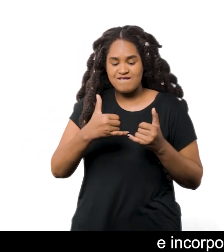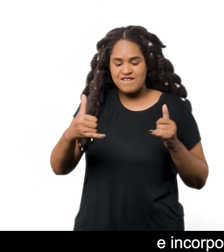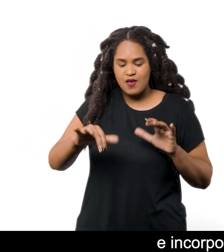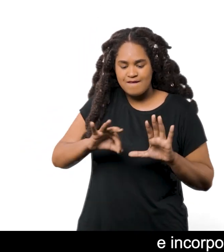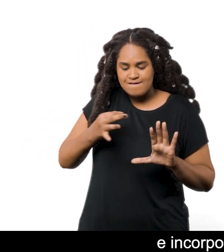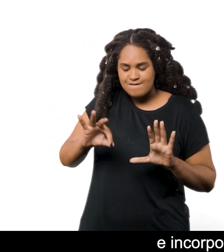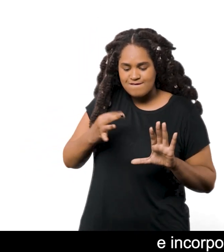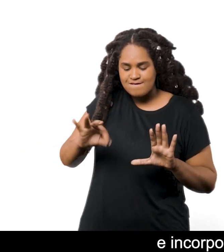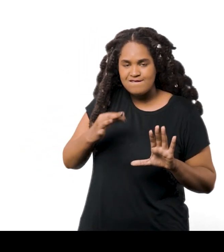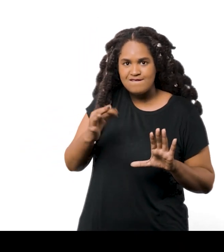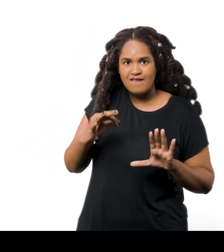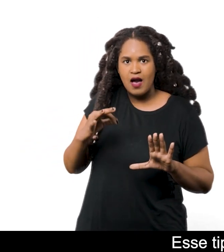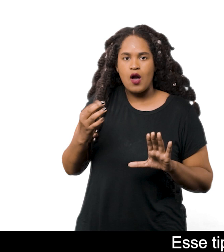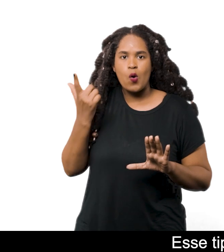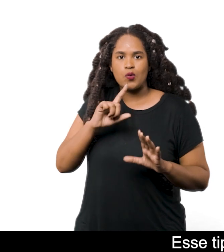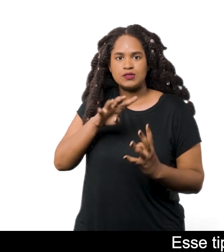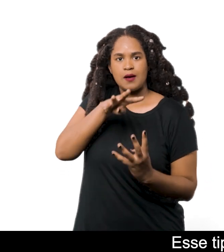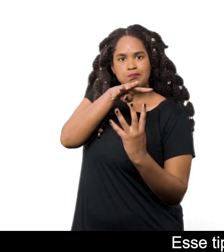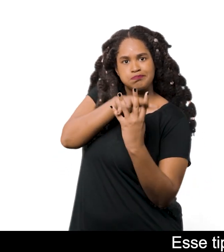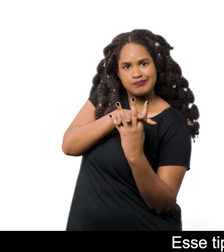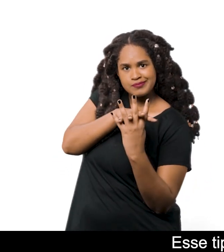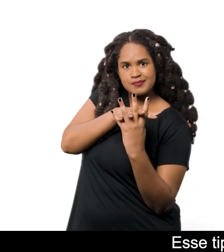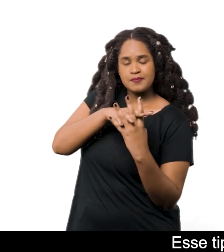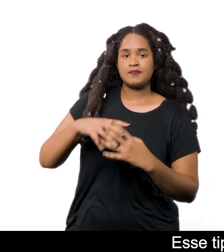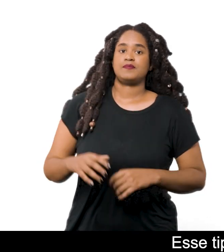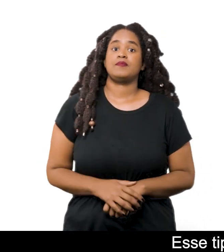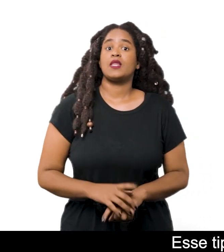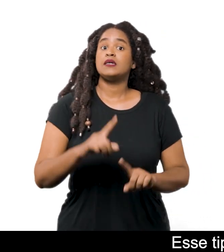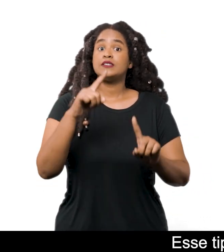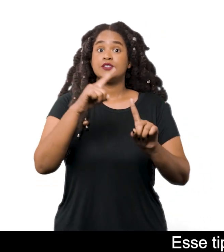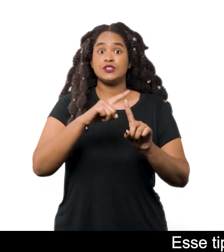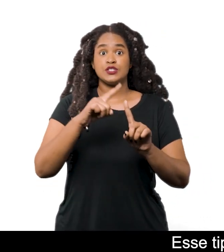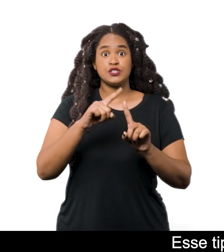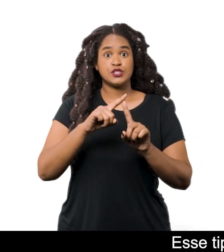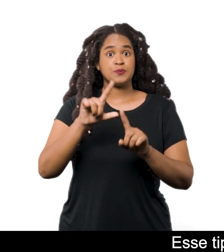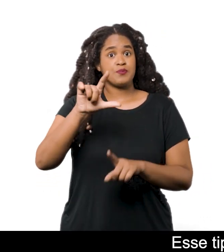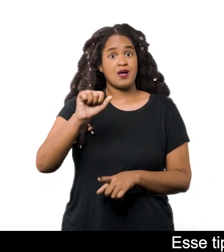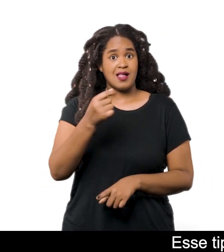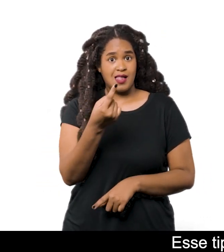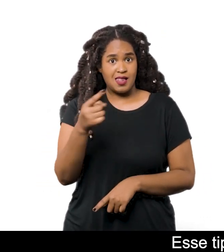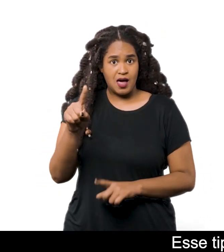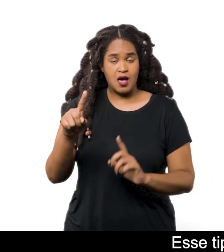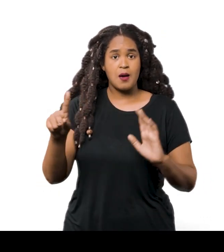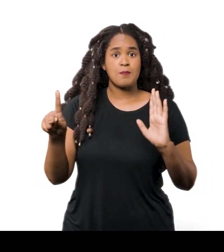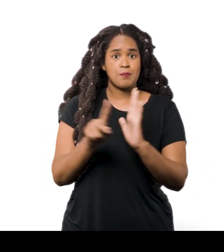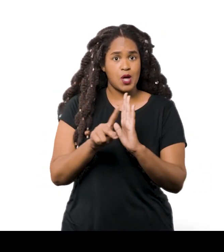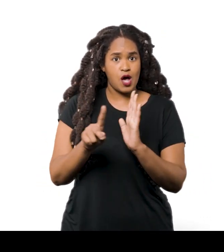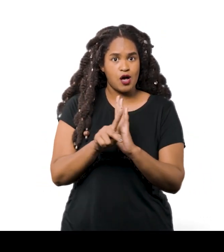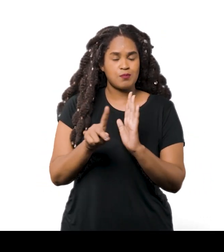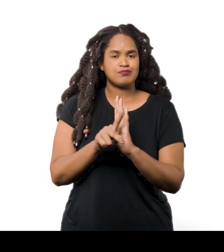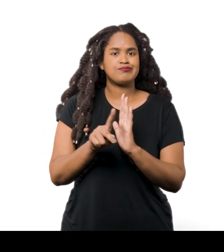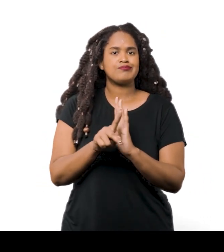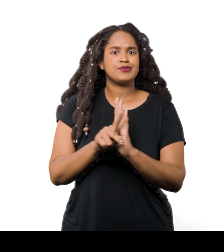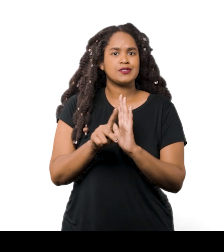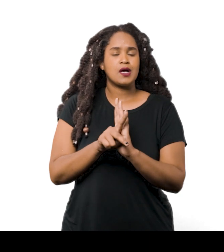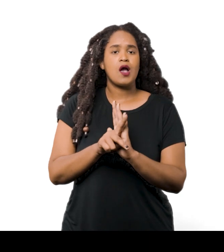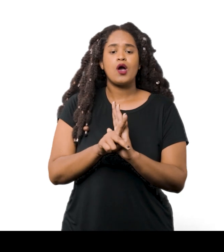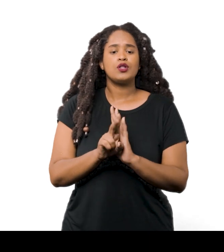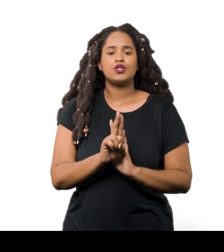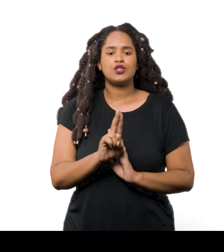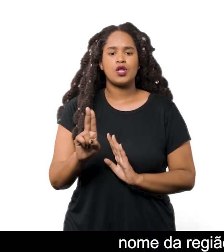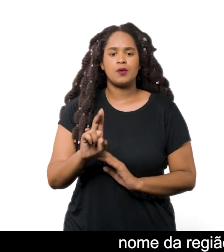em suas tecelagens Esse tipo de lã cardada, tingida e fiada comercialmente Ficou conhecida como